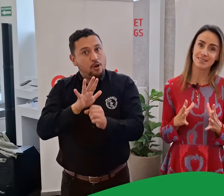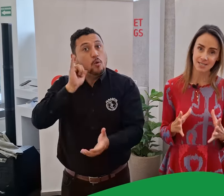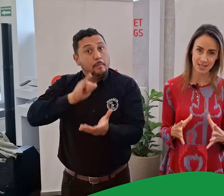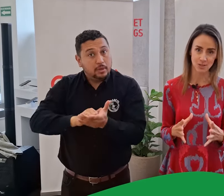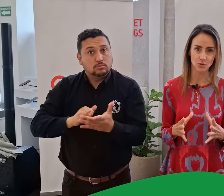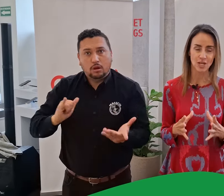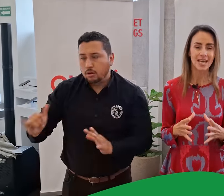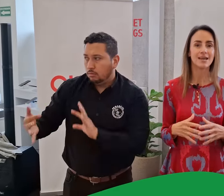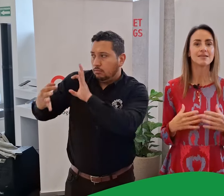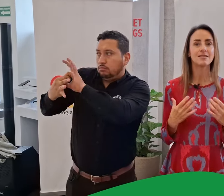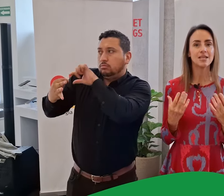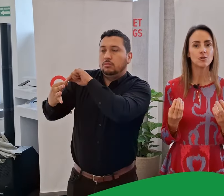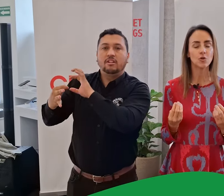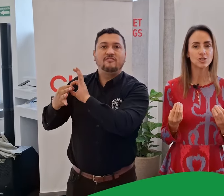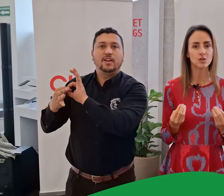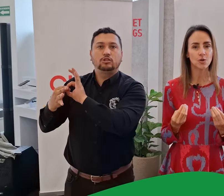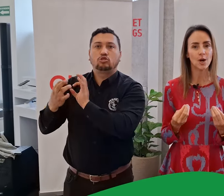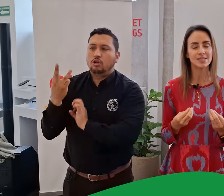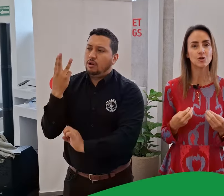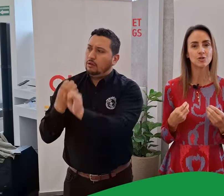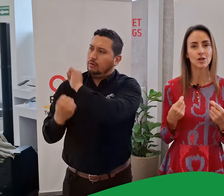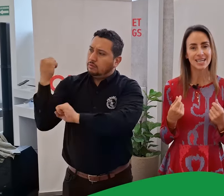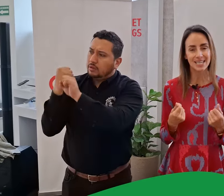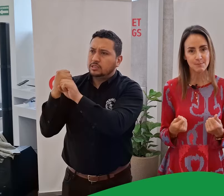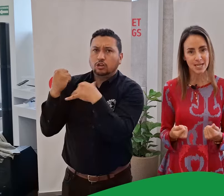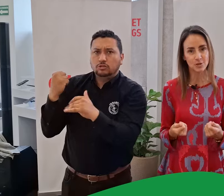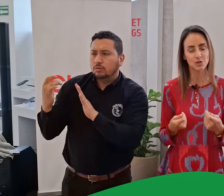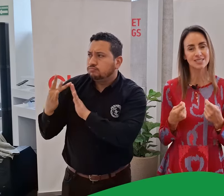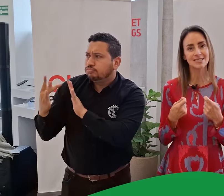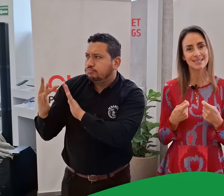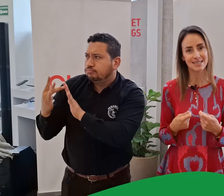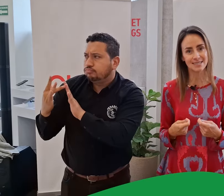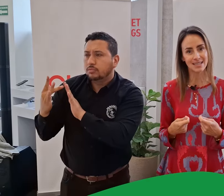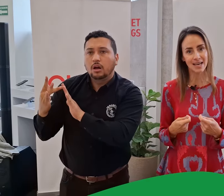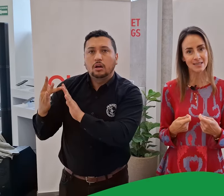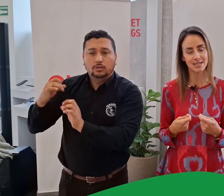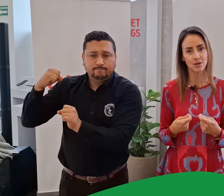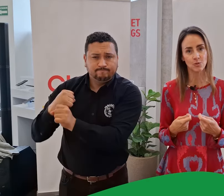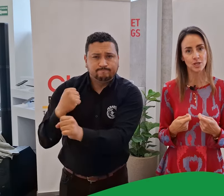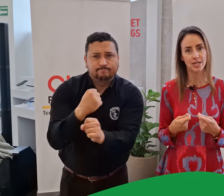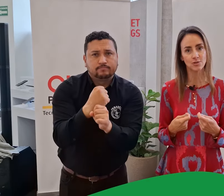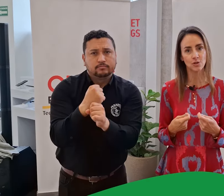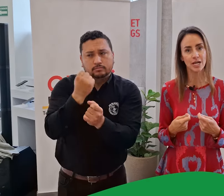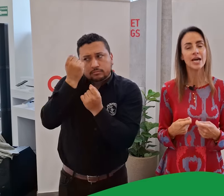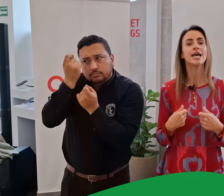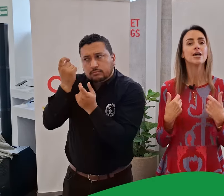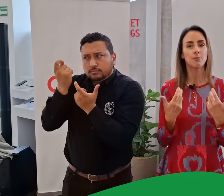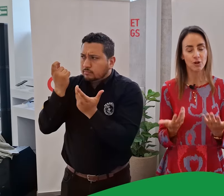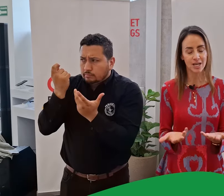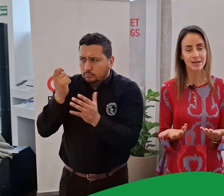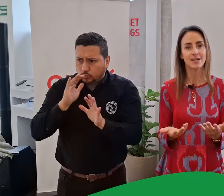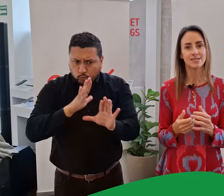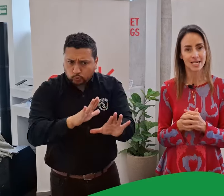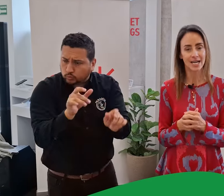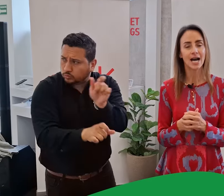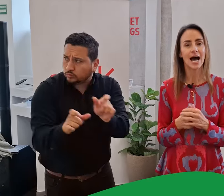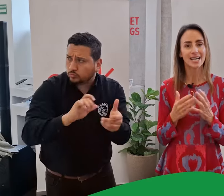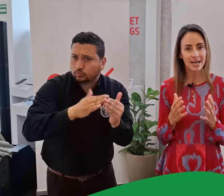tres años, entendiendo cuáles son esos requerimientos, esas necesidades de la comunidad sorda y poder llegar a cada